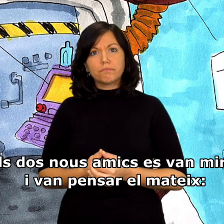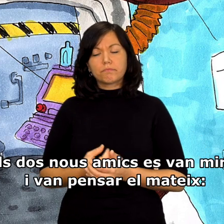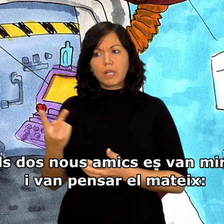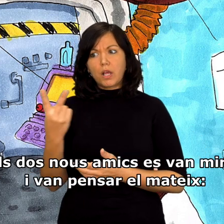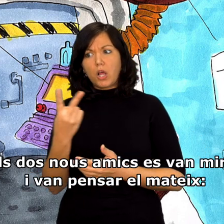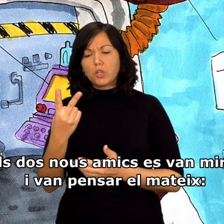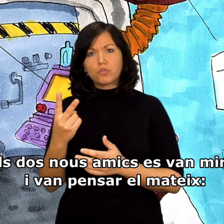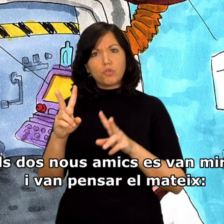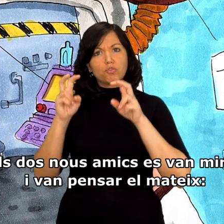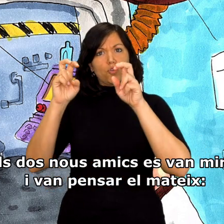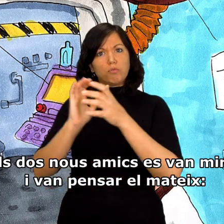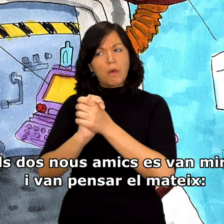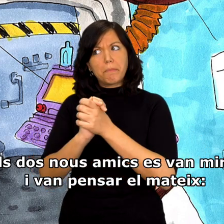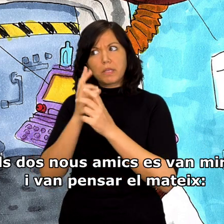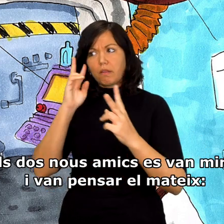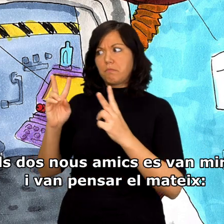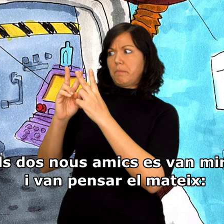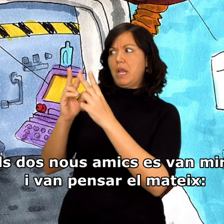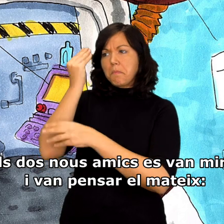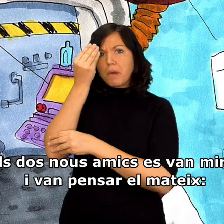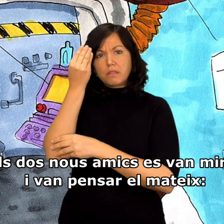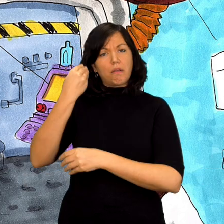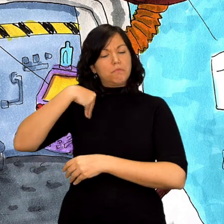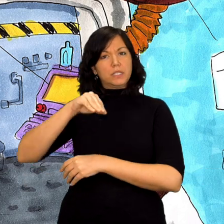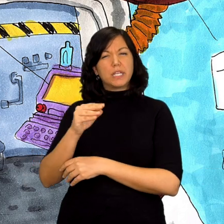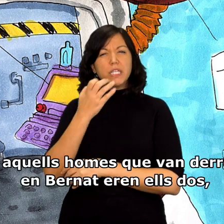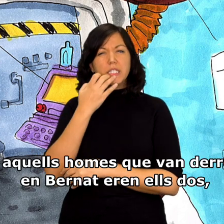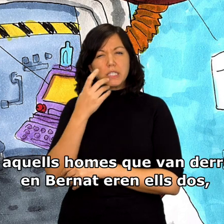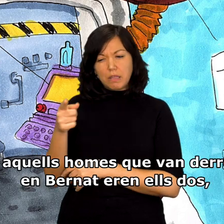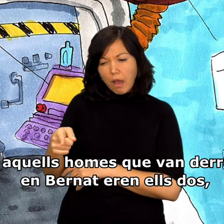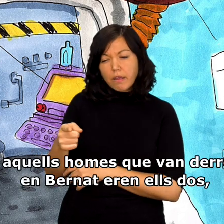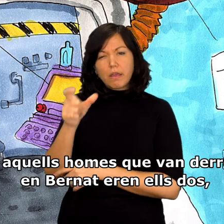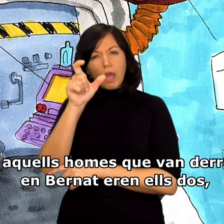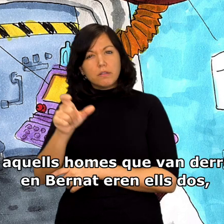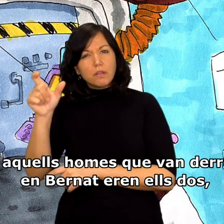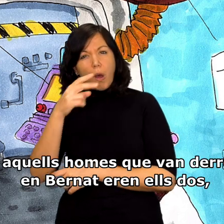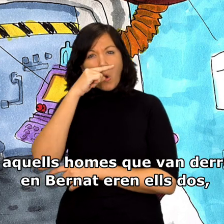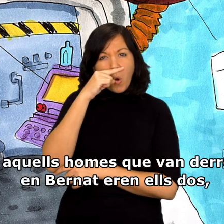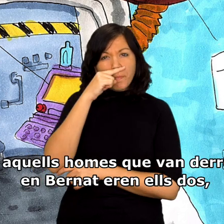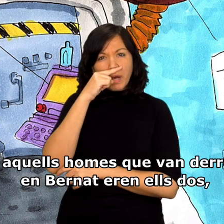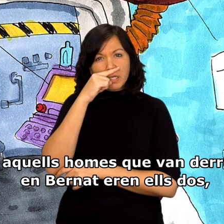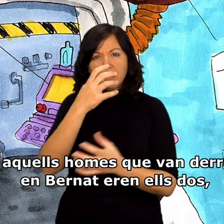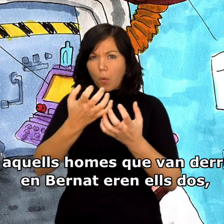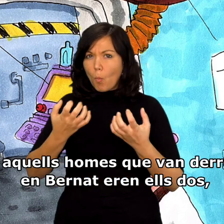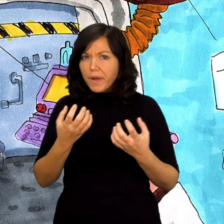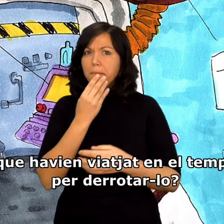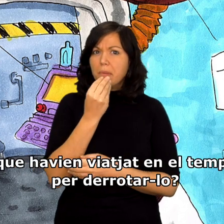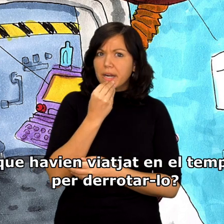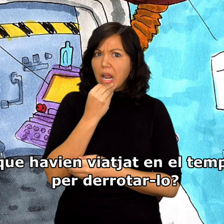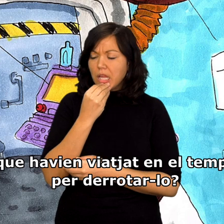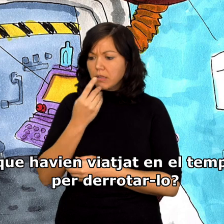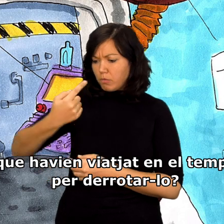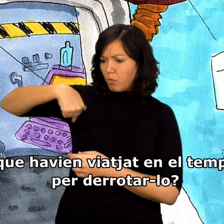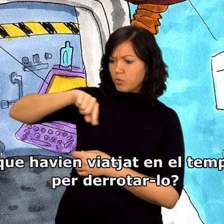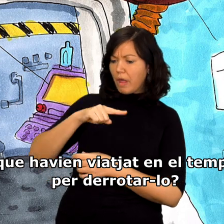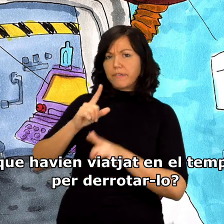Els dos nous amics es van mirar i van pensar el mateix. I si aquells homes que van derrotar en Bernat eren ells dos, que